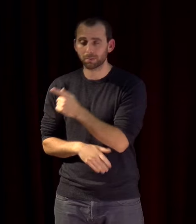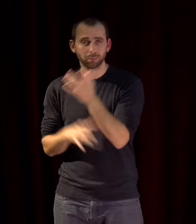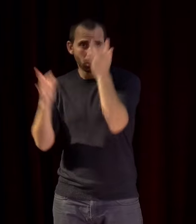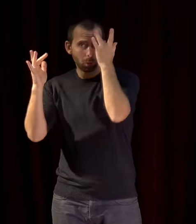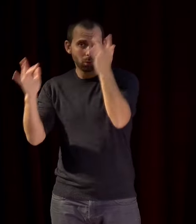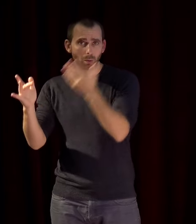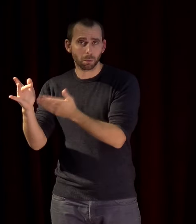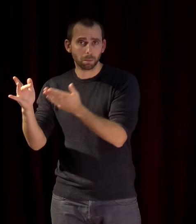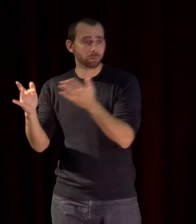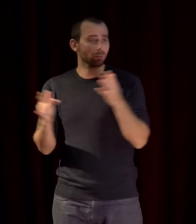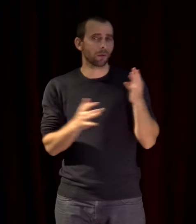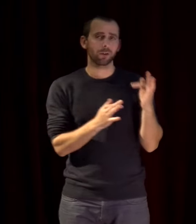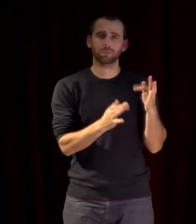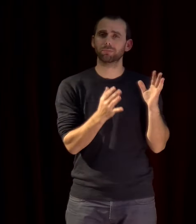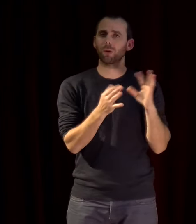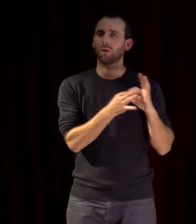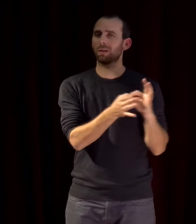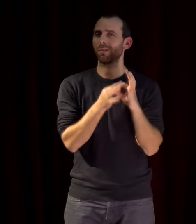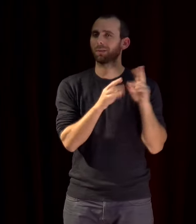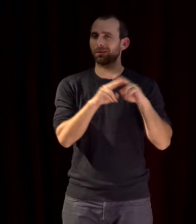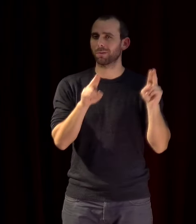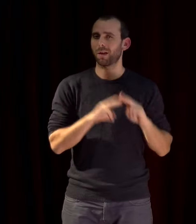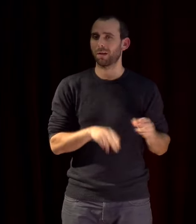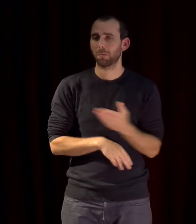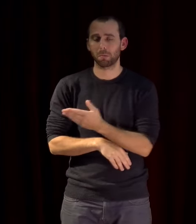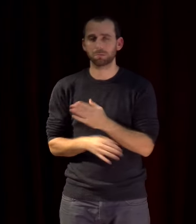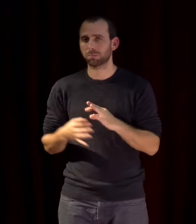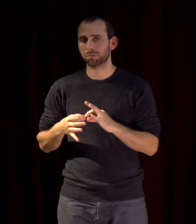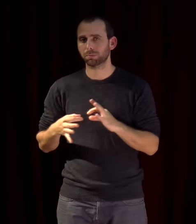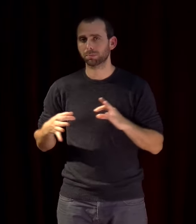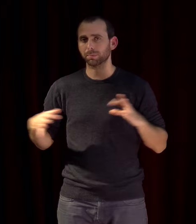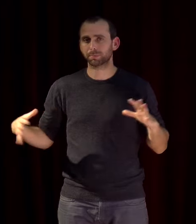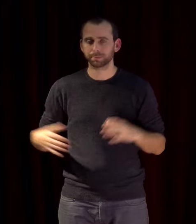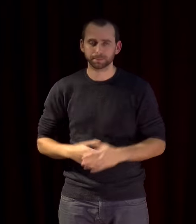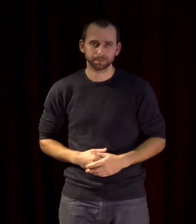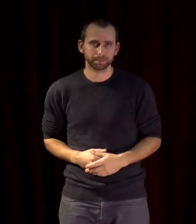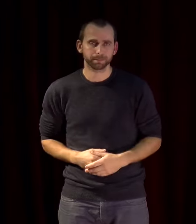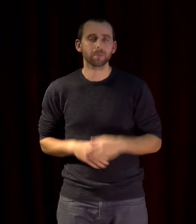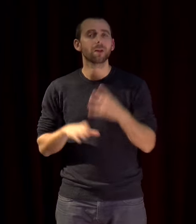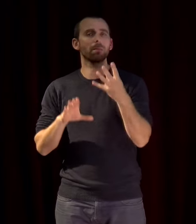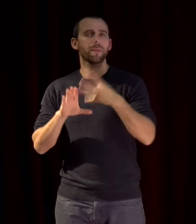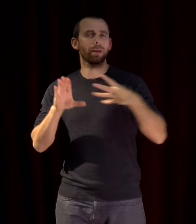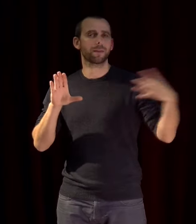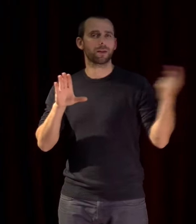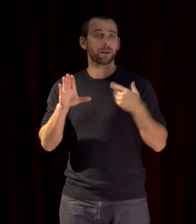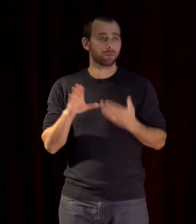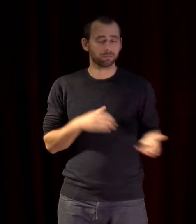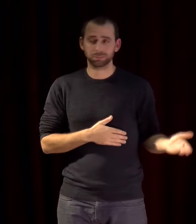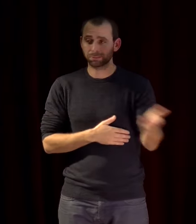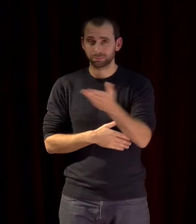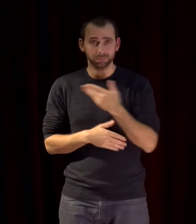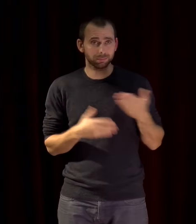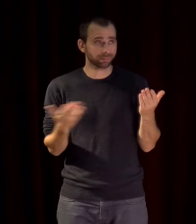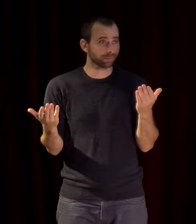internationales cet espace d'interdépendance qu'est la Méditerranée réclame des